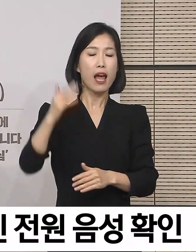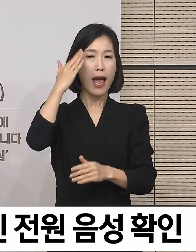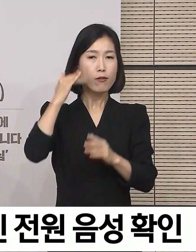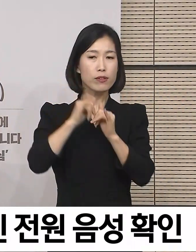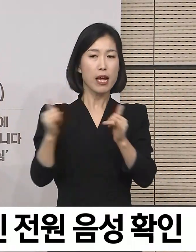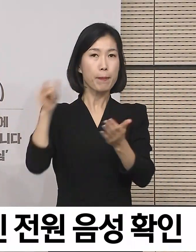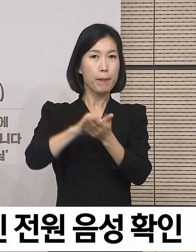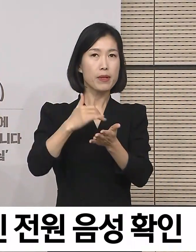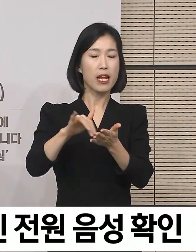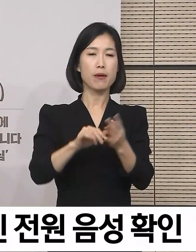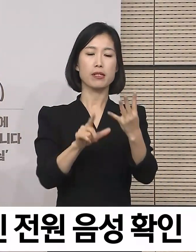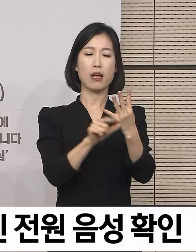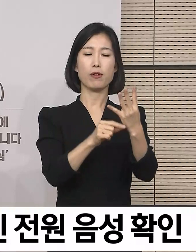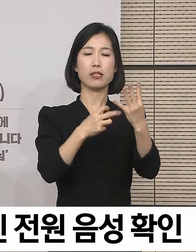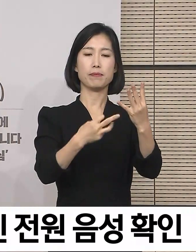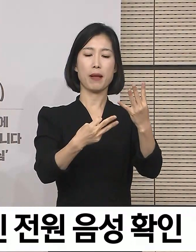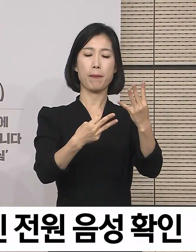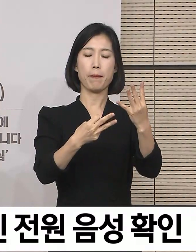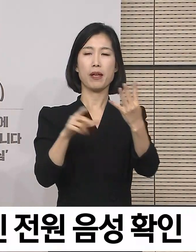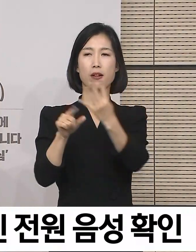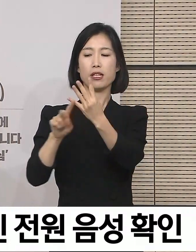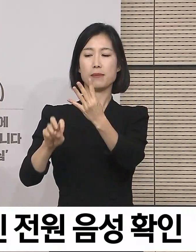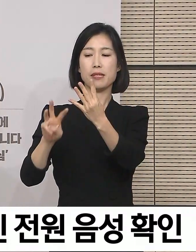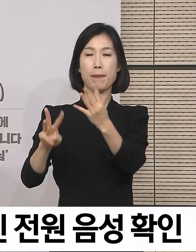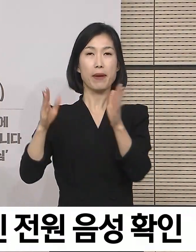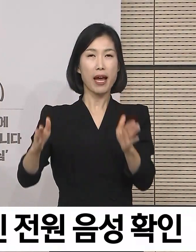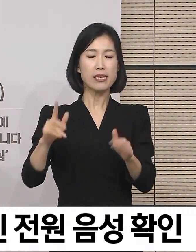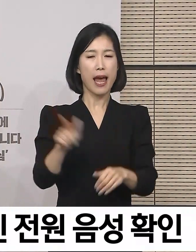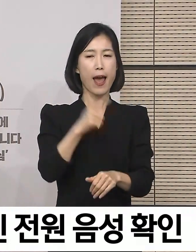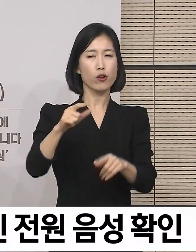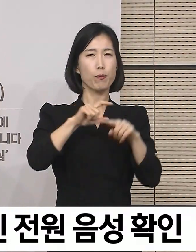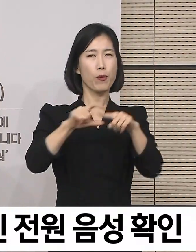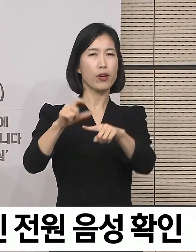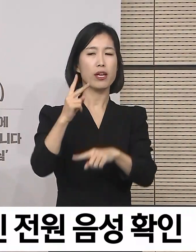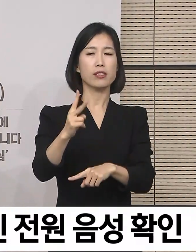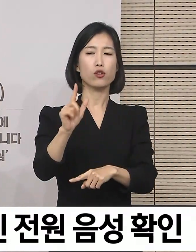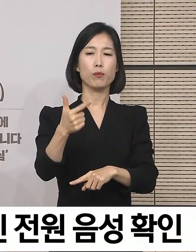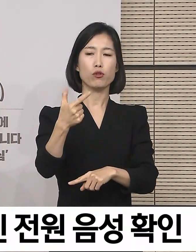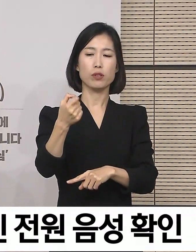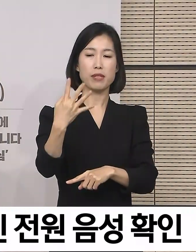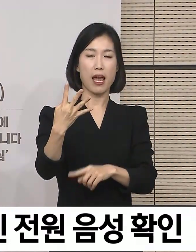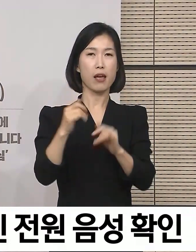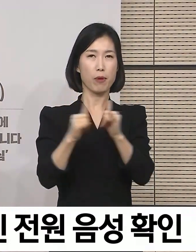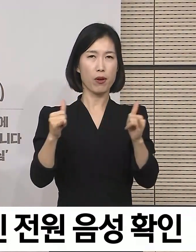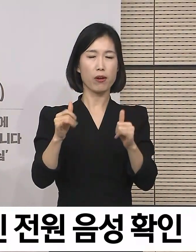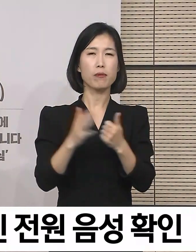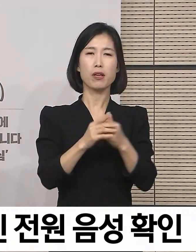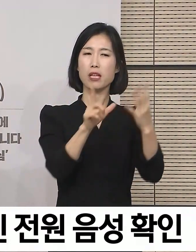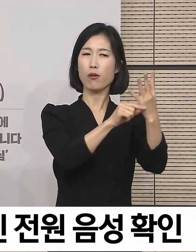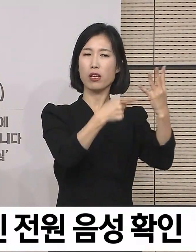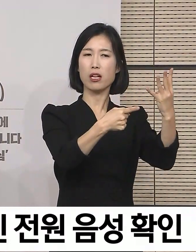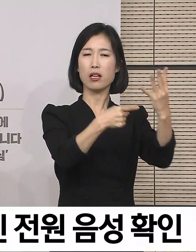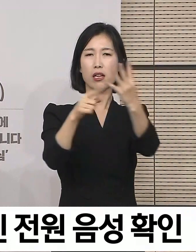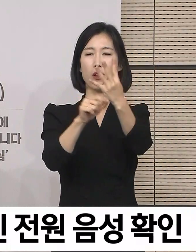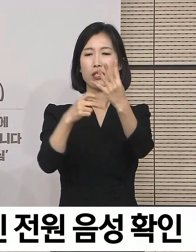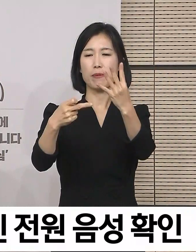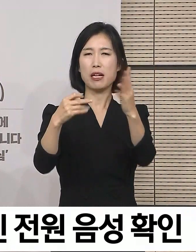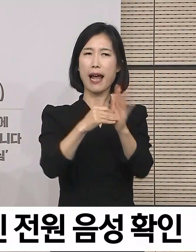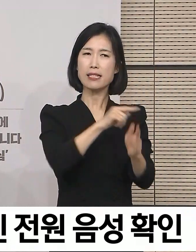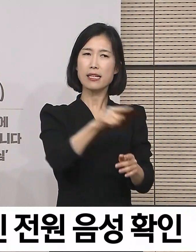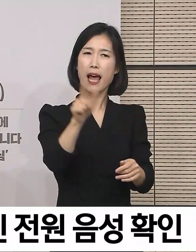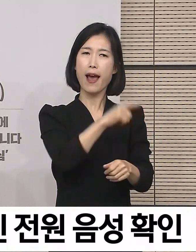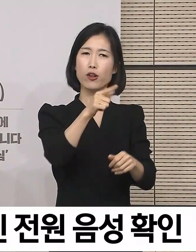입국자는 4월 13일부터 23일 사이 일평균 2,664명으로 4월 1일부터 10일 사이